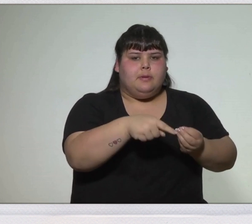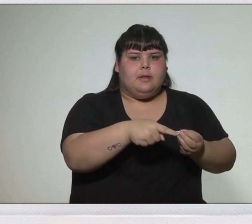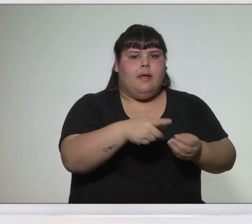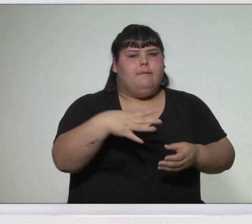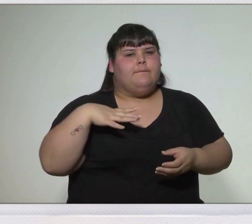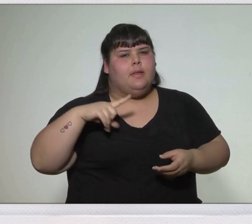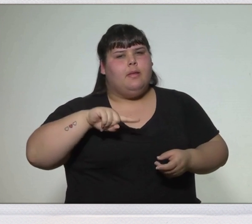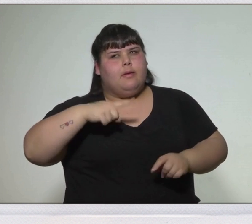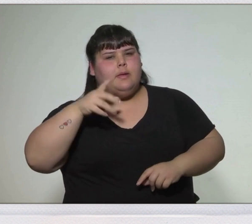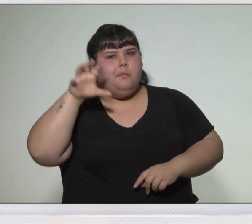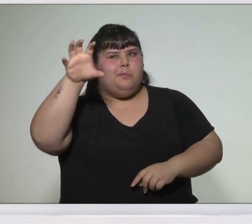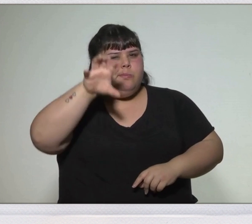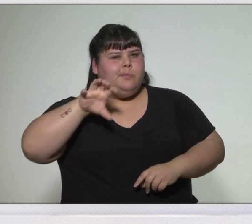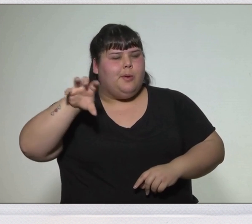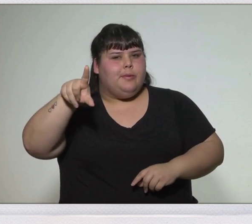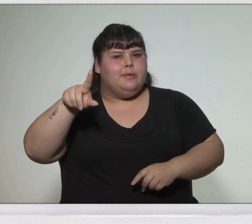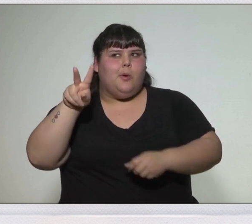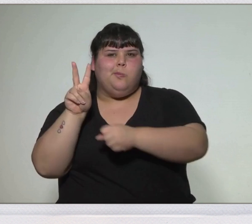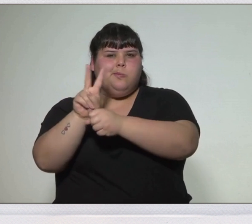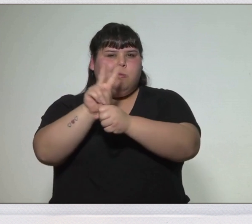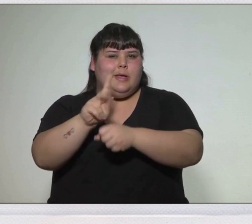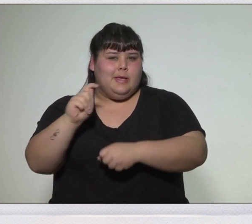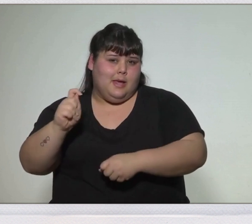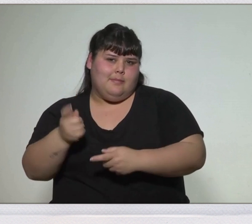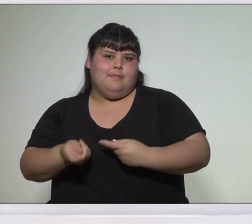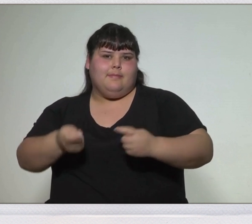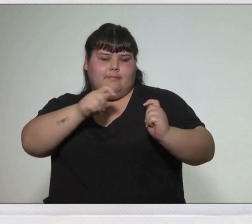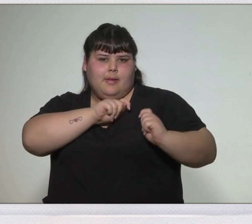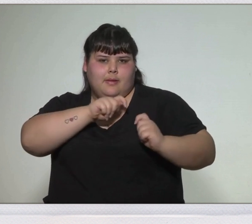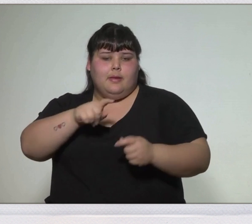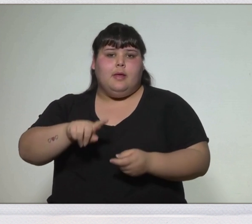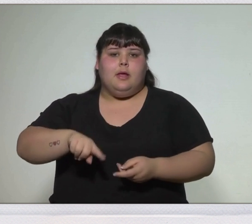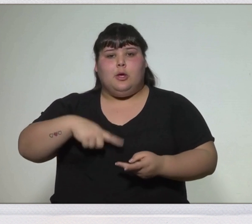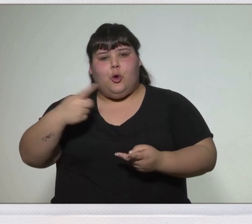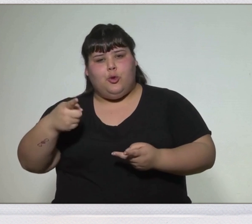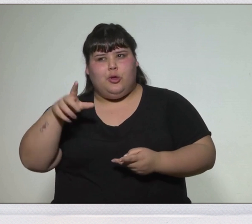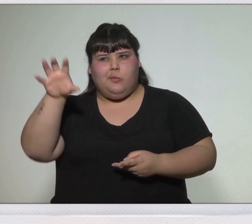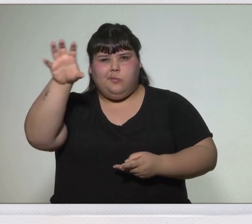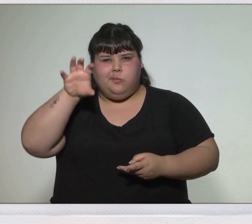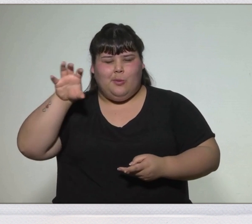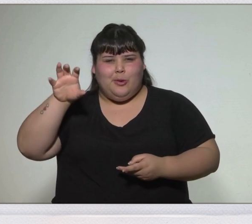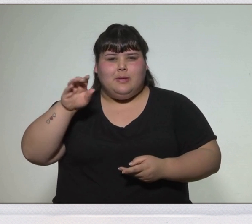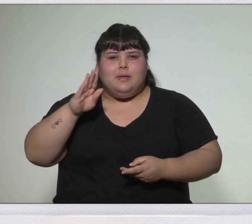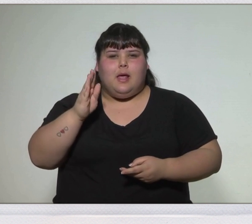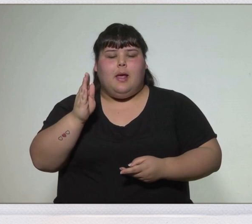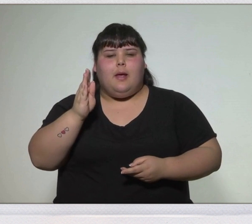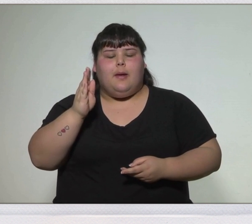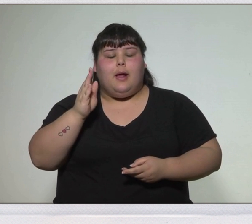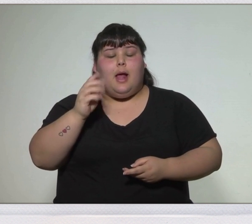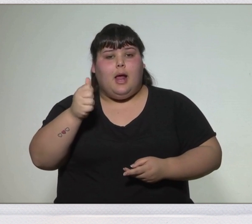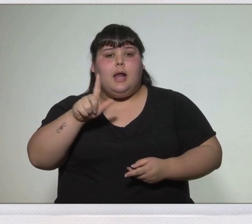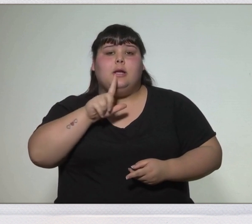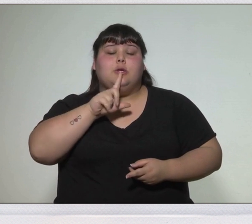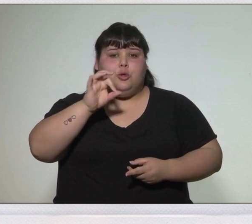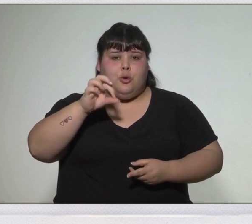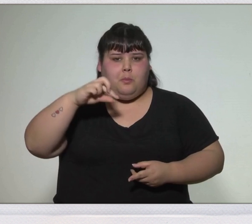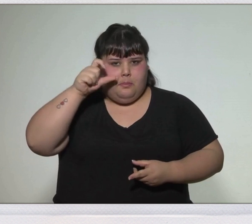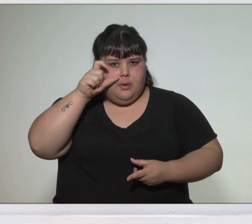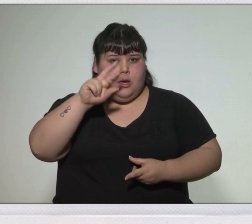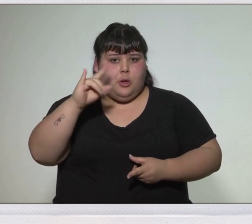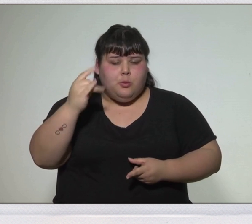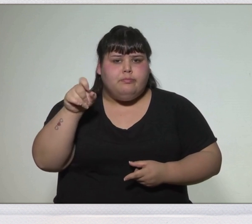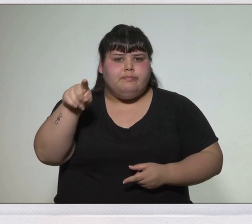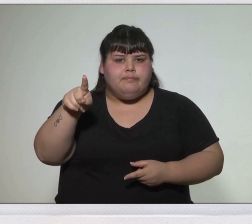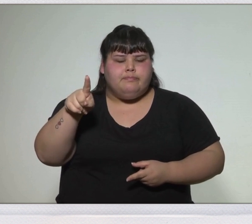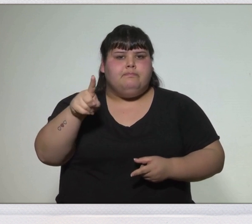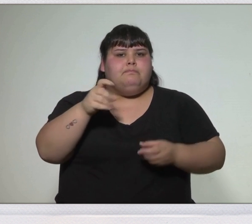aquellas bajo el protectorado de Artigas y de algunas provincias del Alto Perú, inicia sesiones